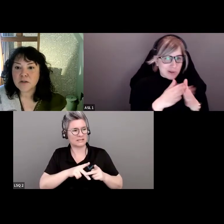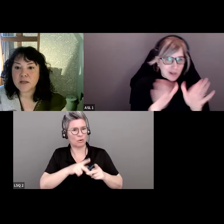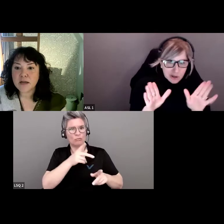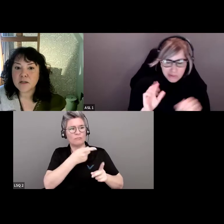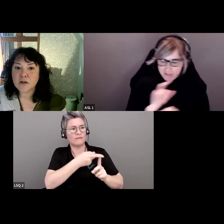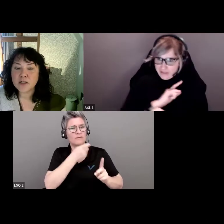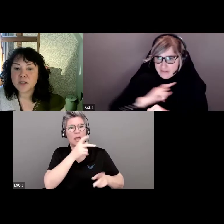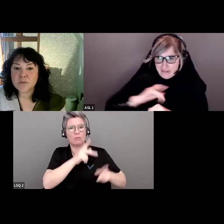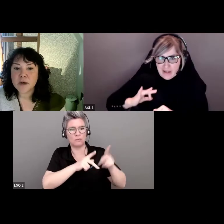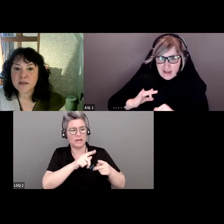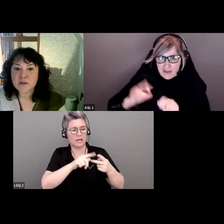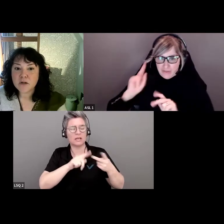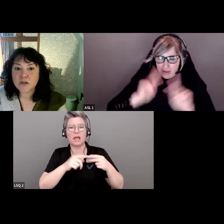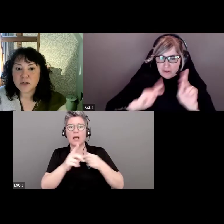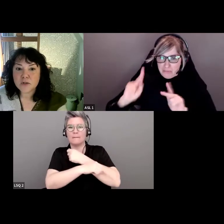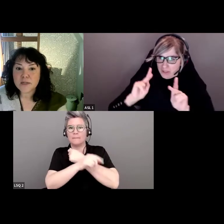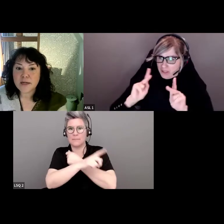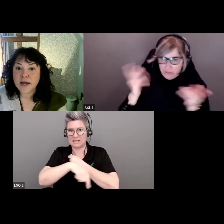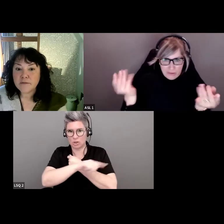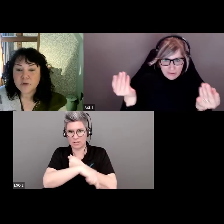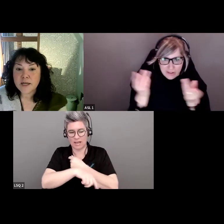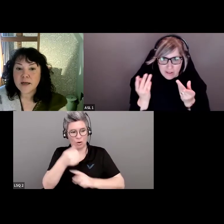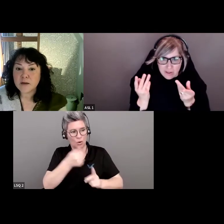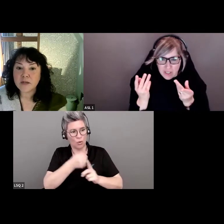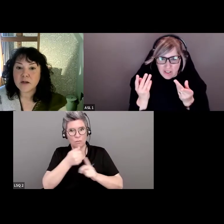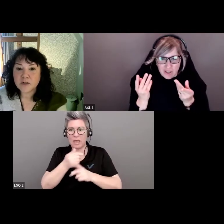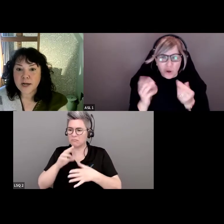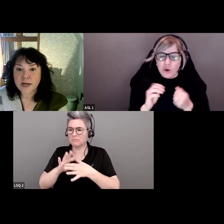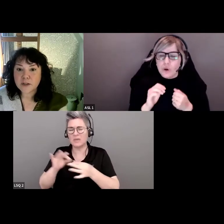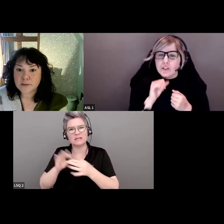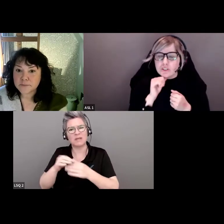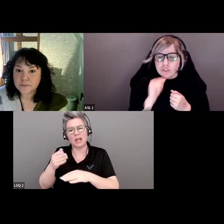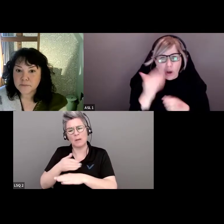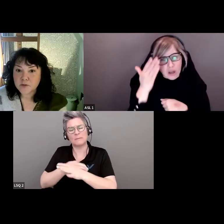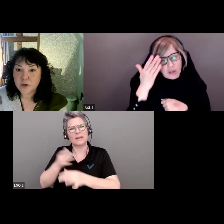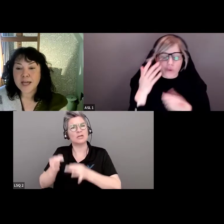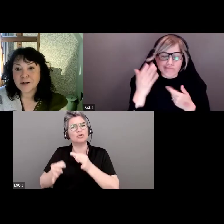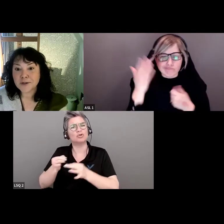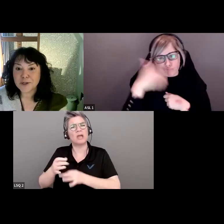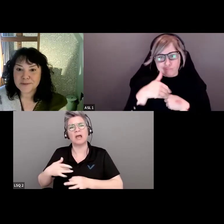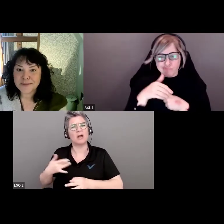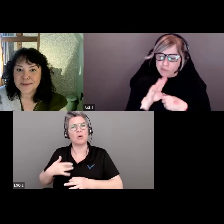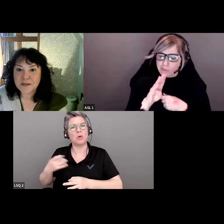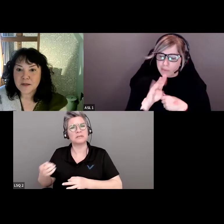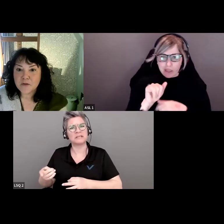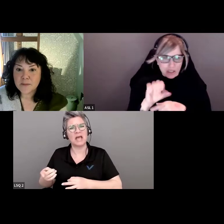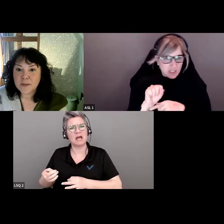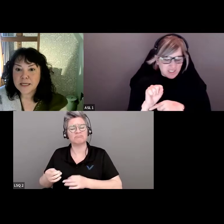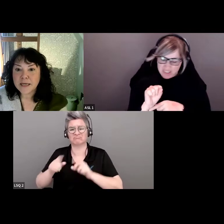et du personnel. Les participants ont expliqué que ces préjugés inconscients arrivent à tous les niveaux dans la santé,